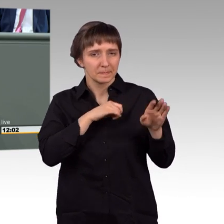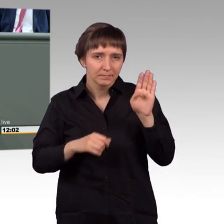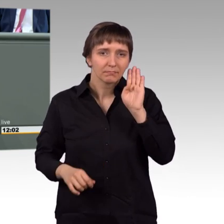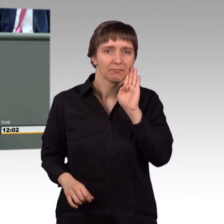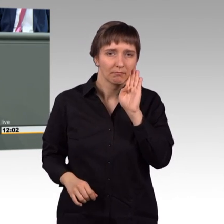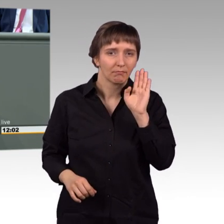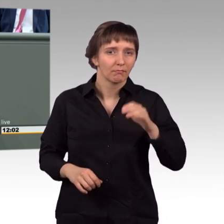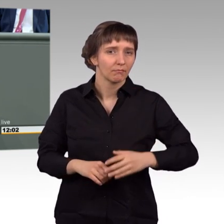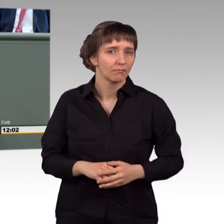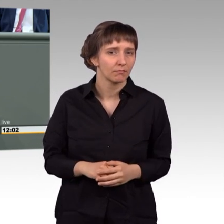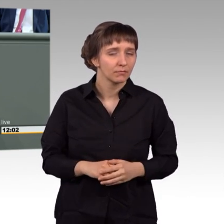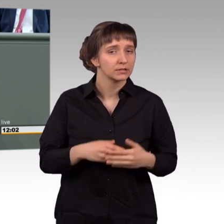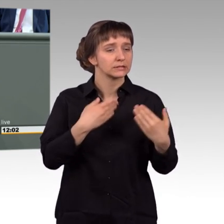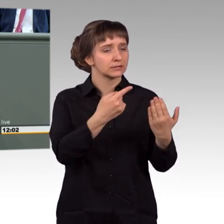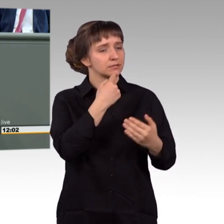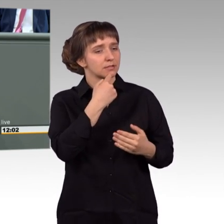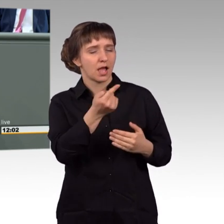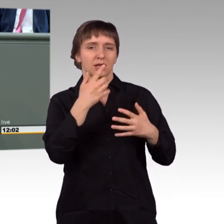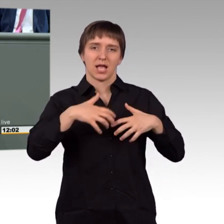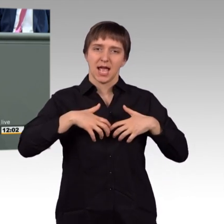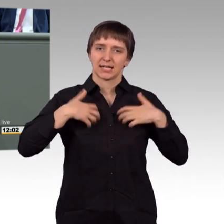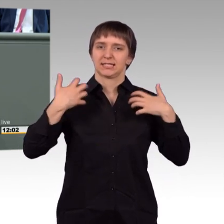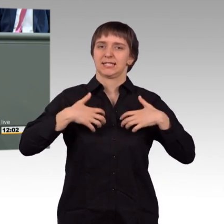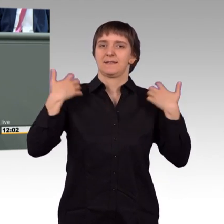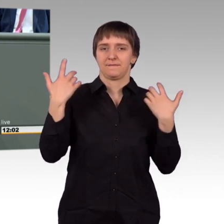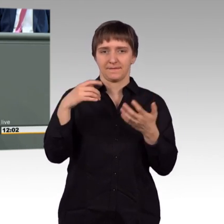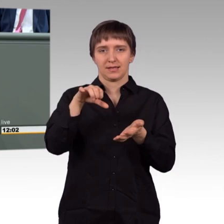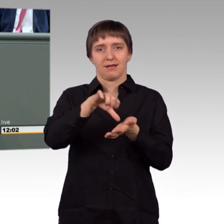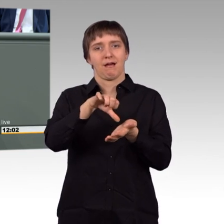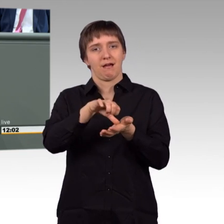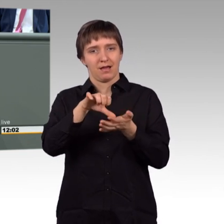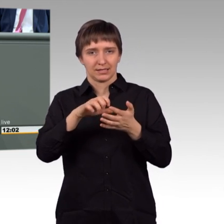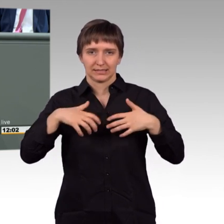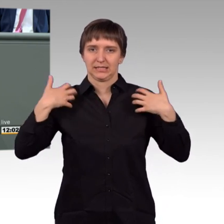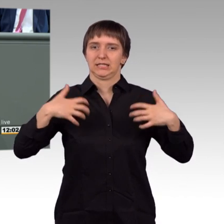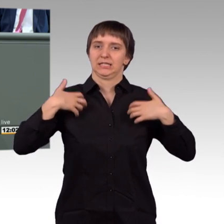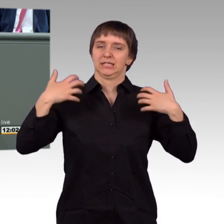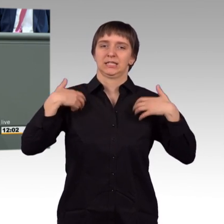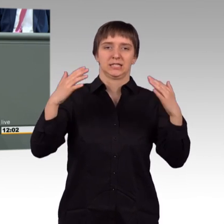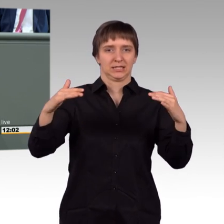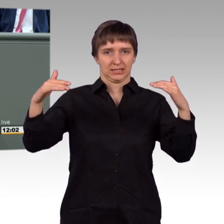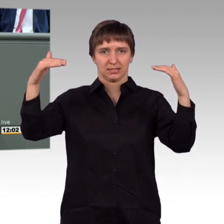gesagt, dass in der wachsenden Aggressivität Irans auch eine Bedrohung für andere in der Region,